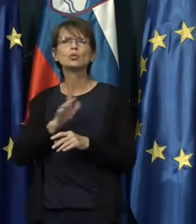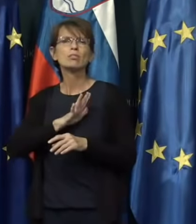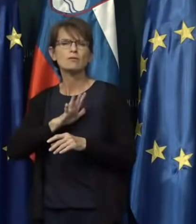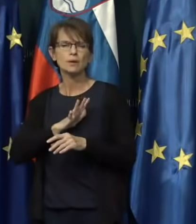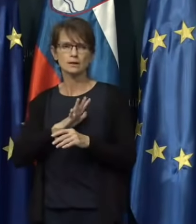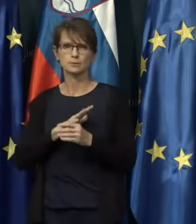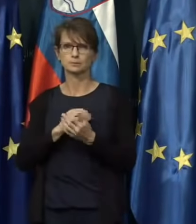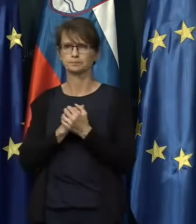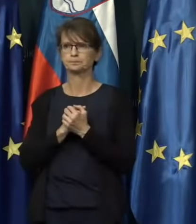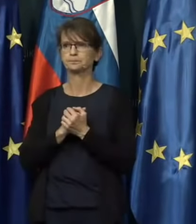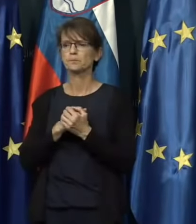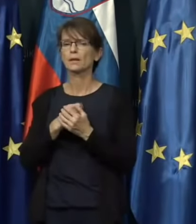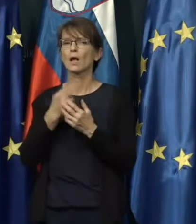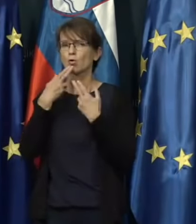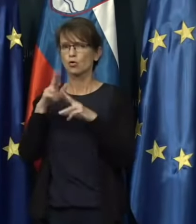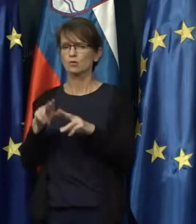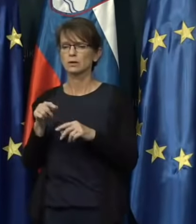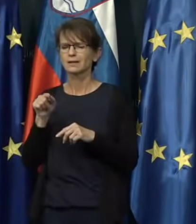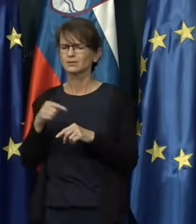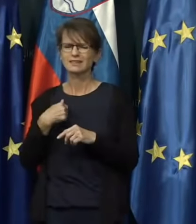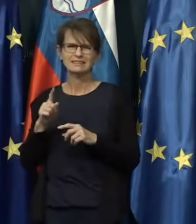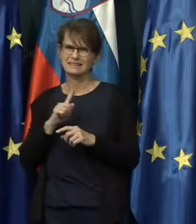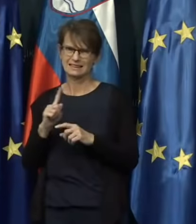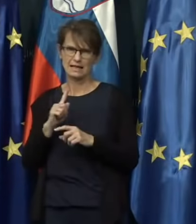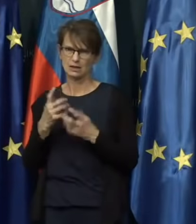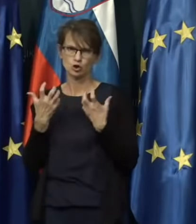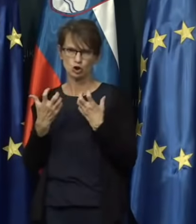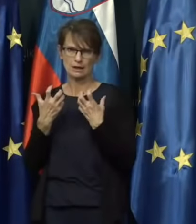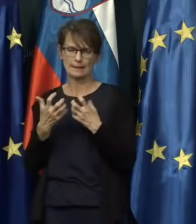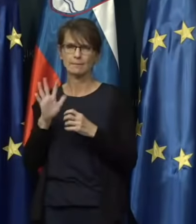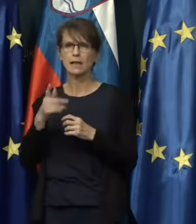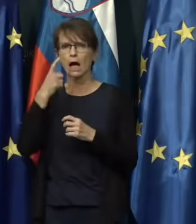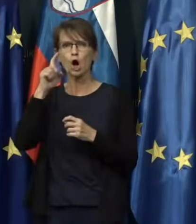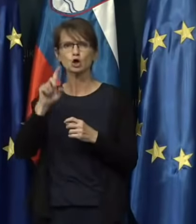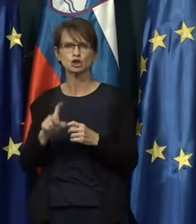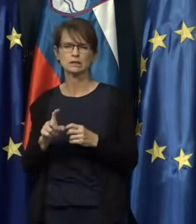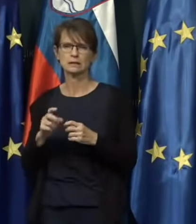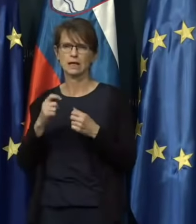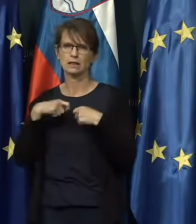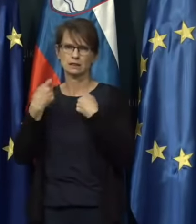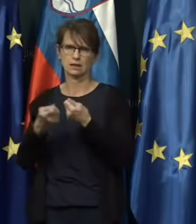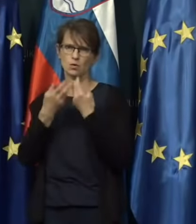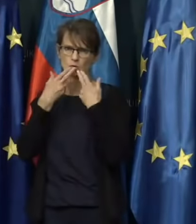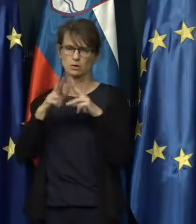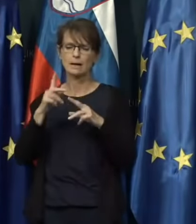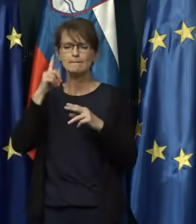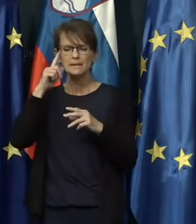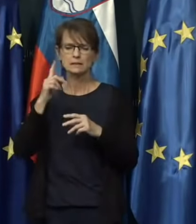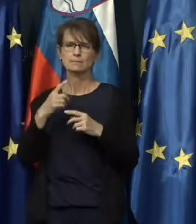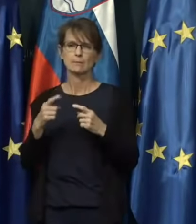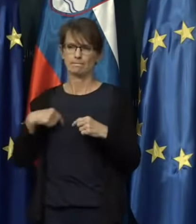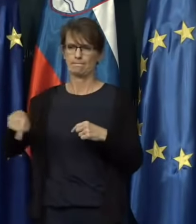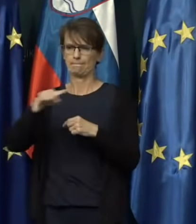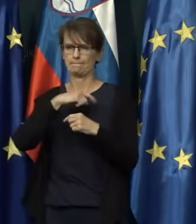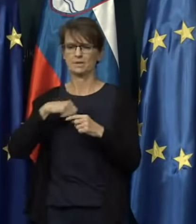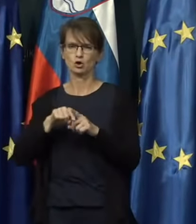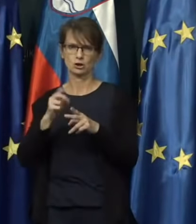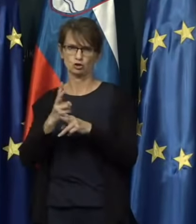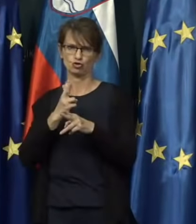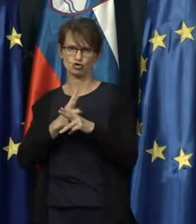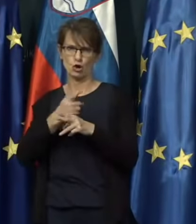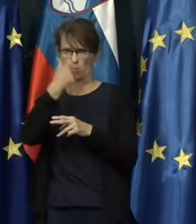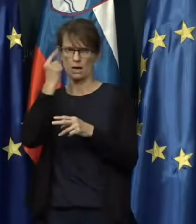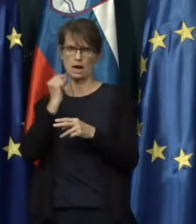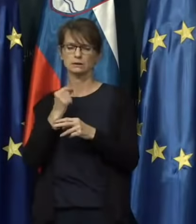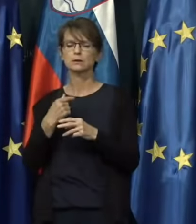bi tega na kakršne koločitke nam vsem dajal. Jaz mislim, da smo se kot državljani v zelo veliki